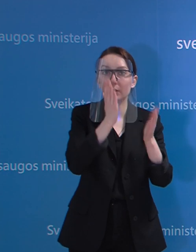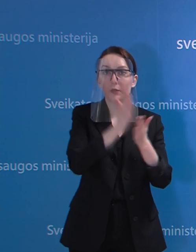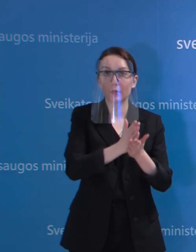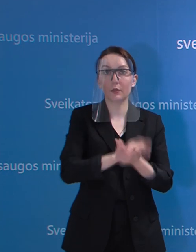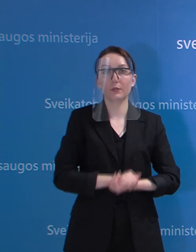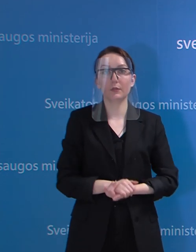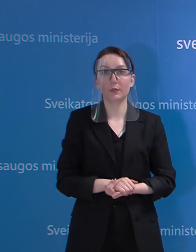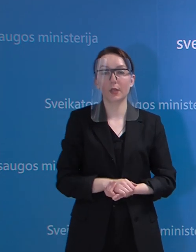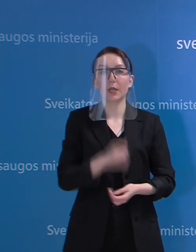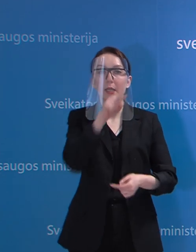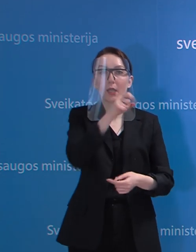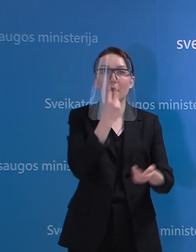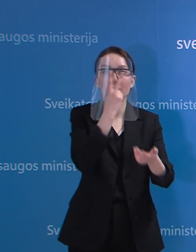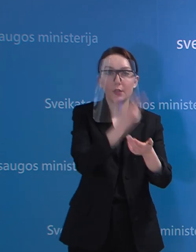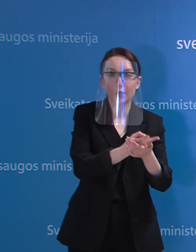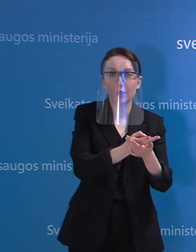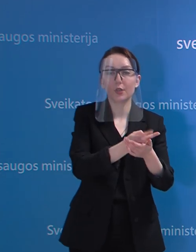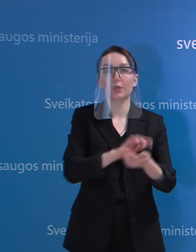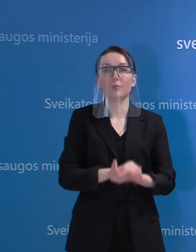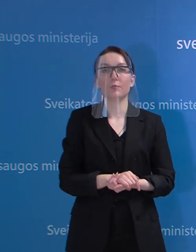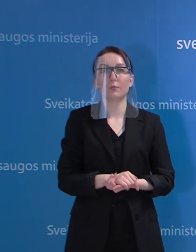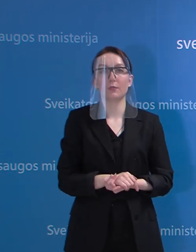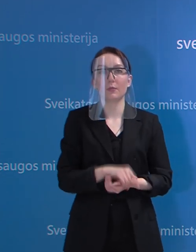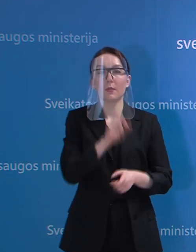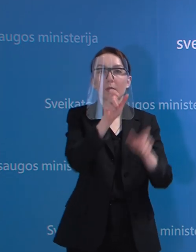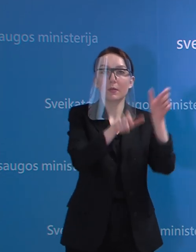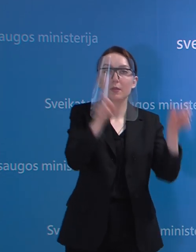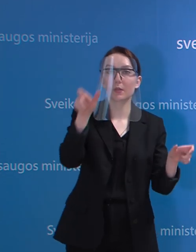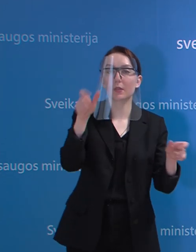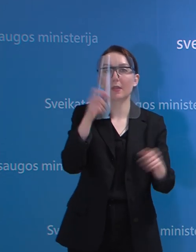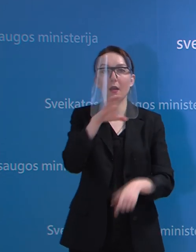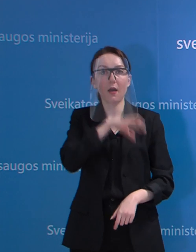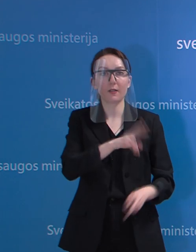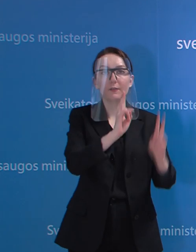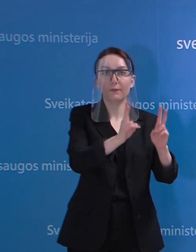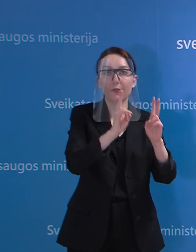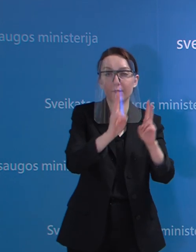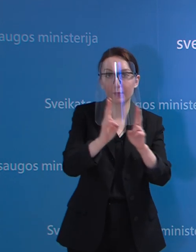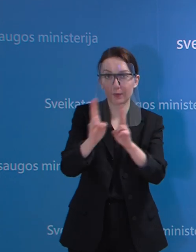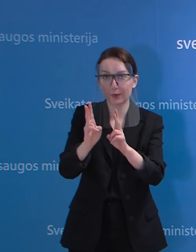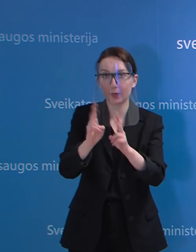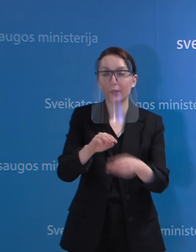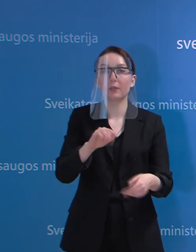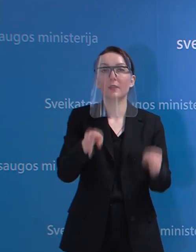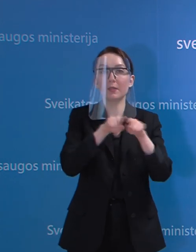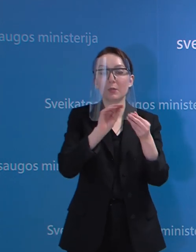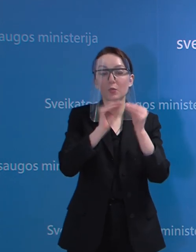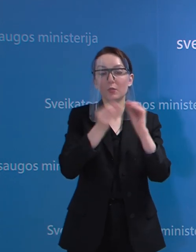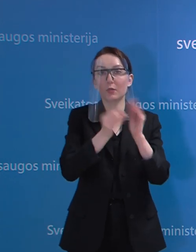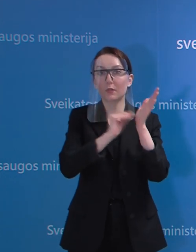kad gydimo įstaigom sutarčių sumas nesikeičia, jie gaus sutartinės